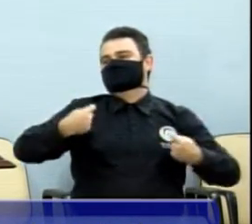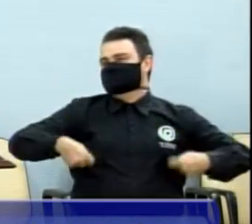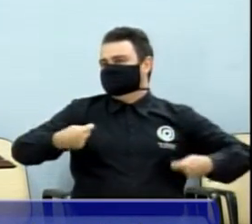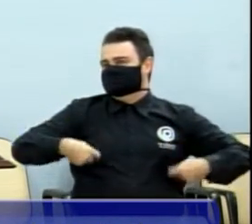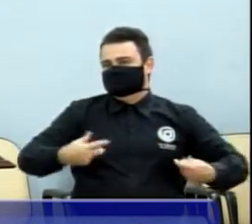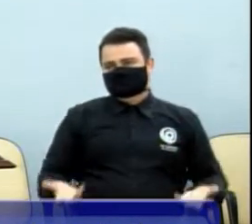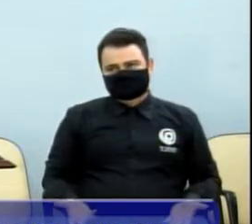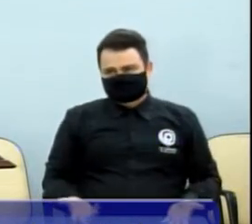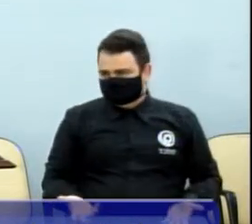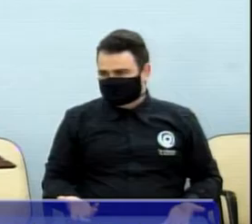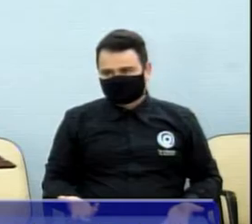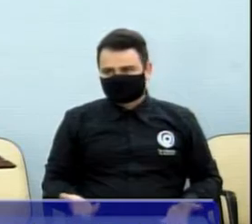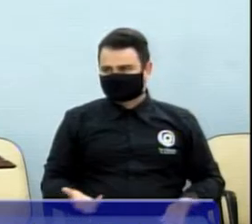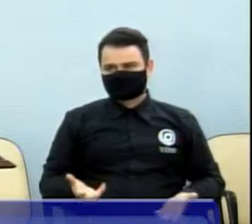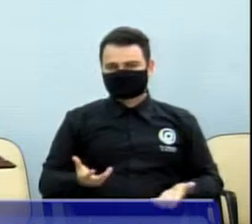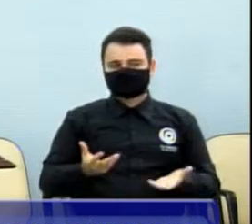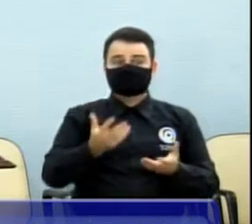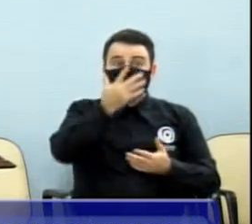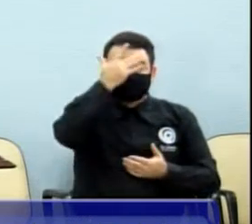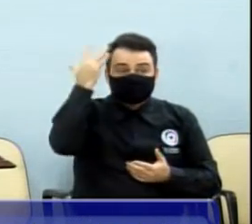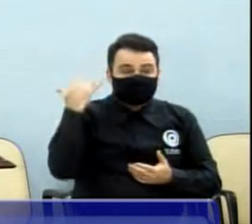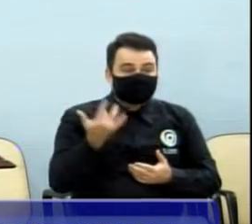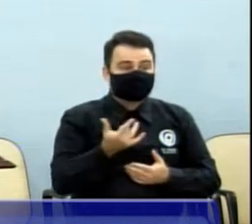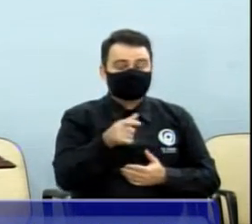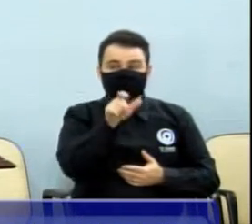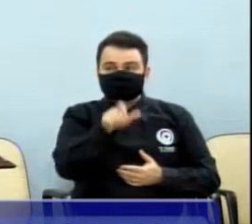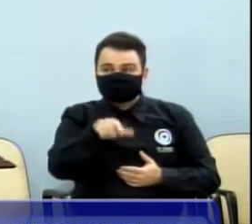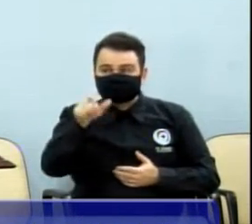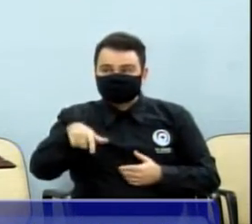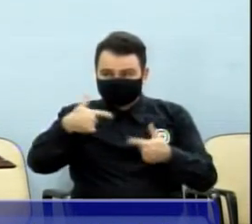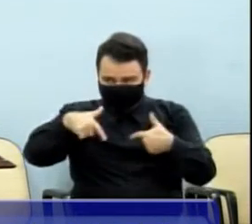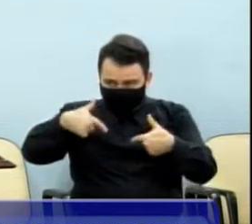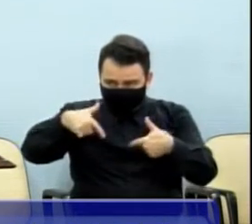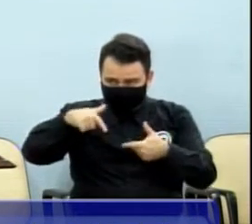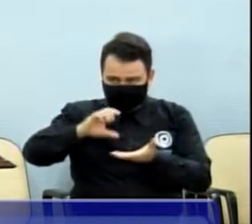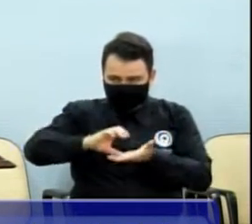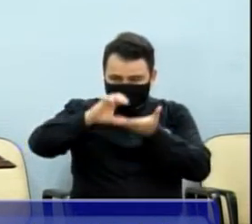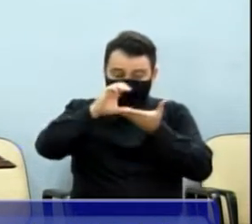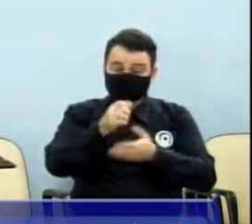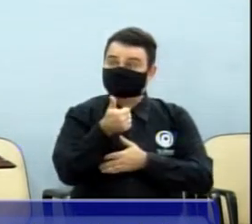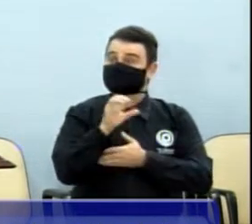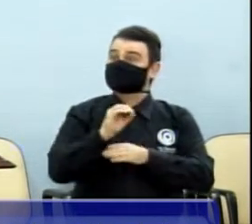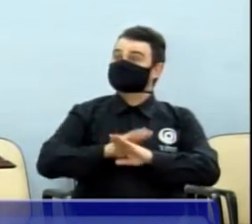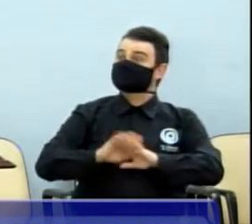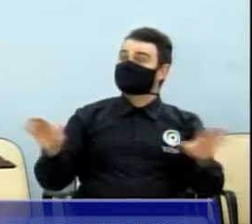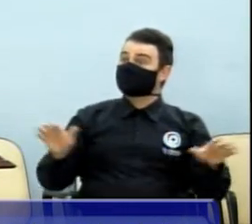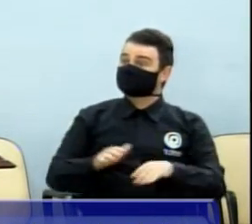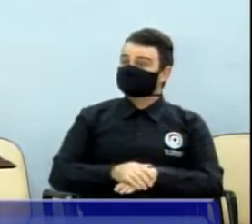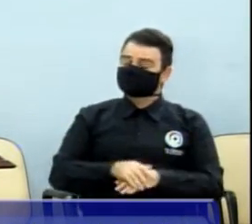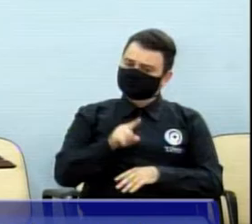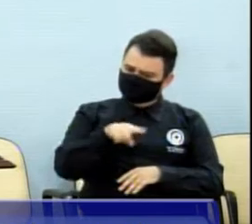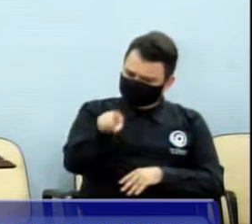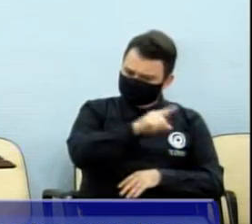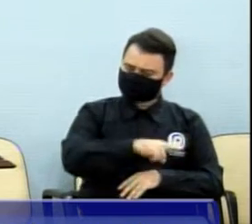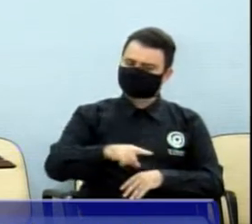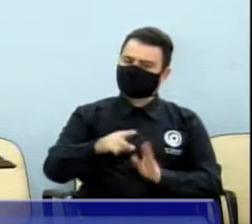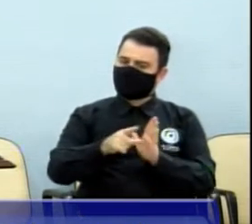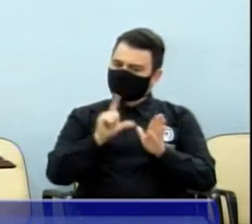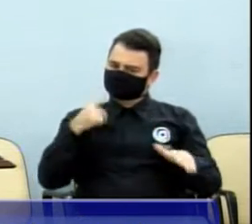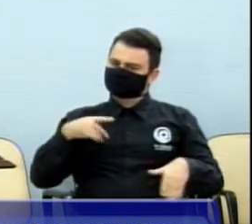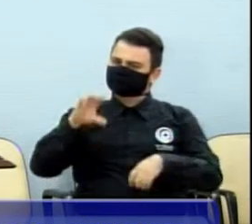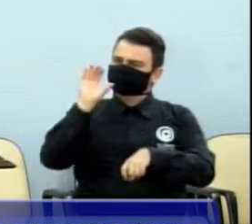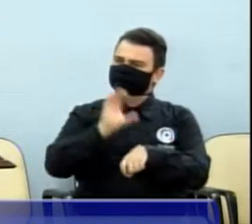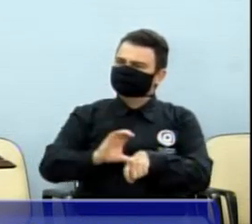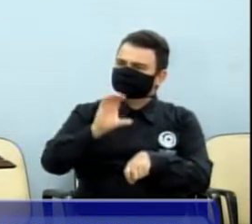10 conselhos, conselheiros tutelares. Nós precisamos fazer com que essas pessoas sejam capacitadas, vereador Odélio,